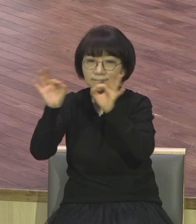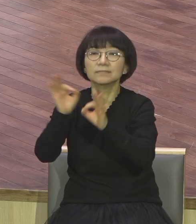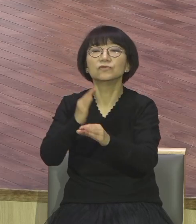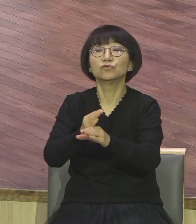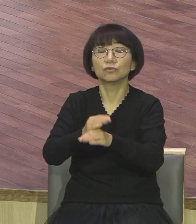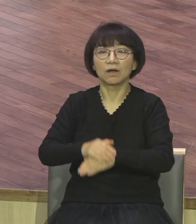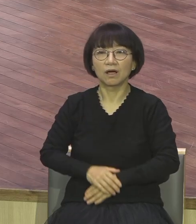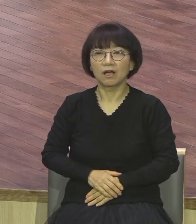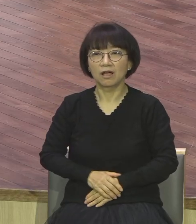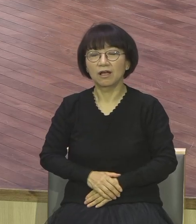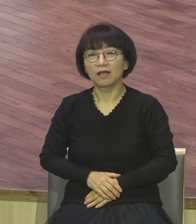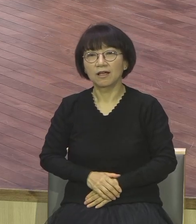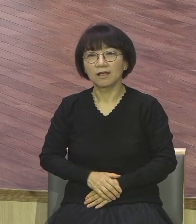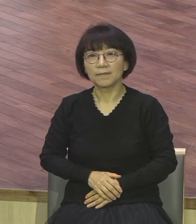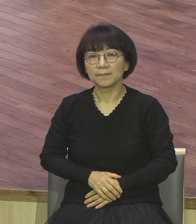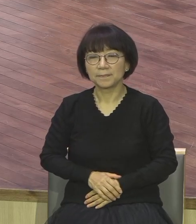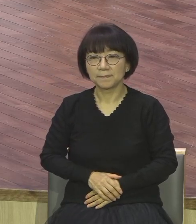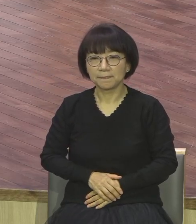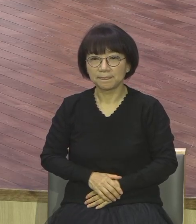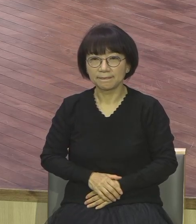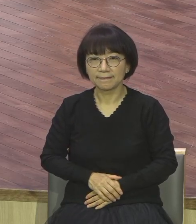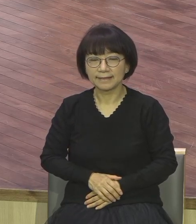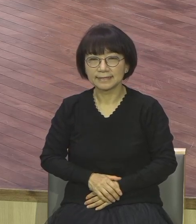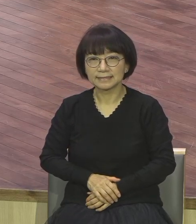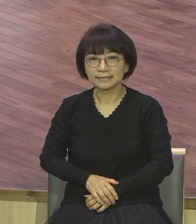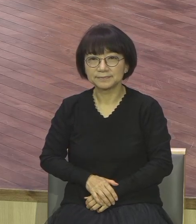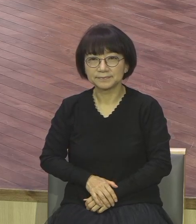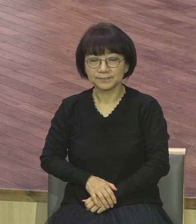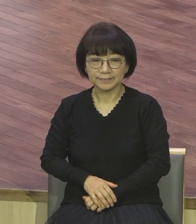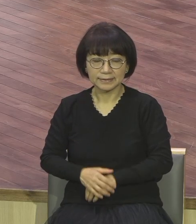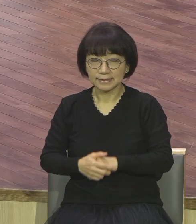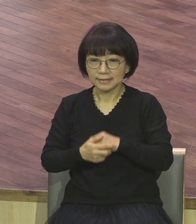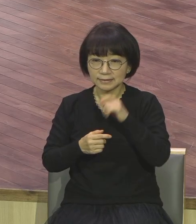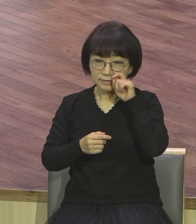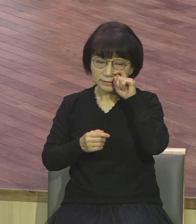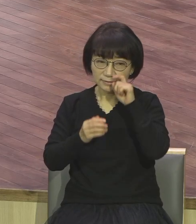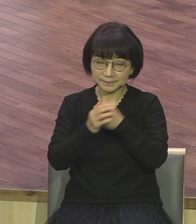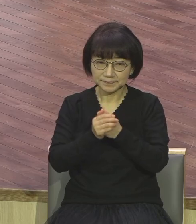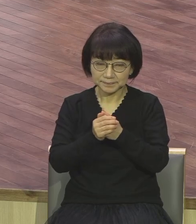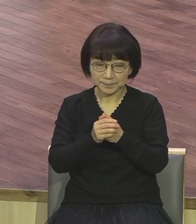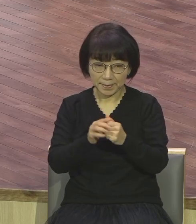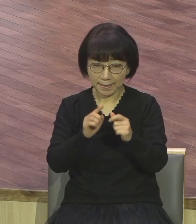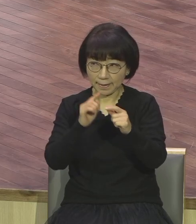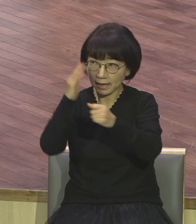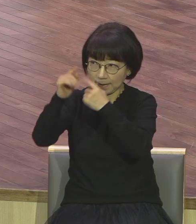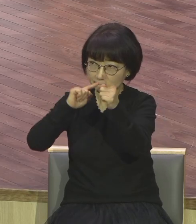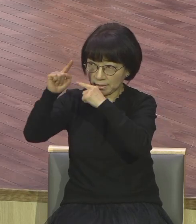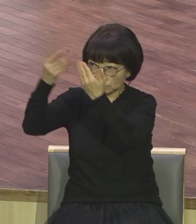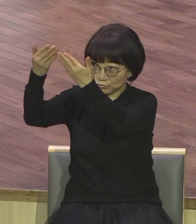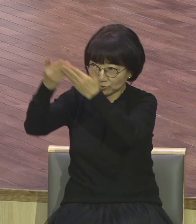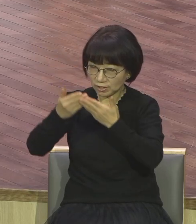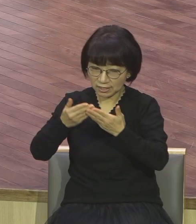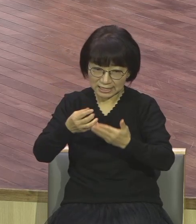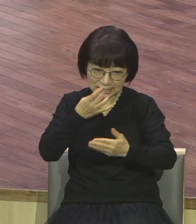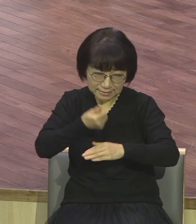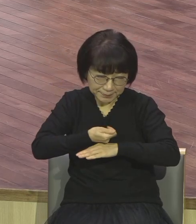사대처럼 삼킬자 말씀의 씨앗이 제대로 열매 맺지 못하도록 은혜 받지 못하도록